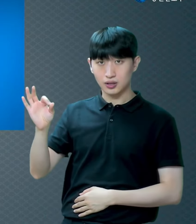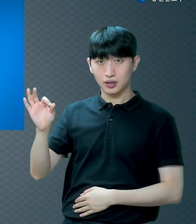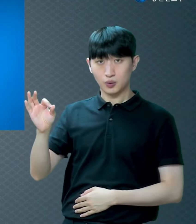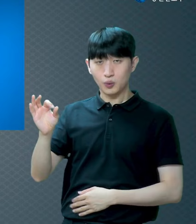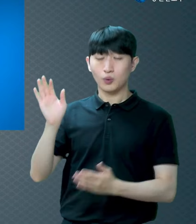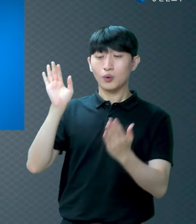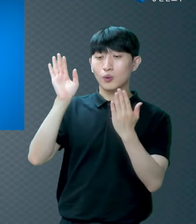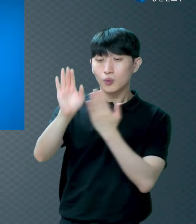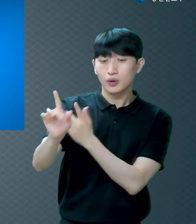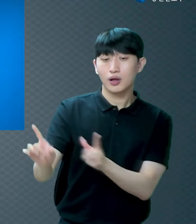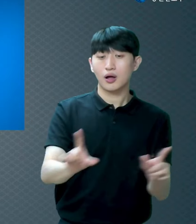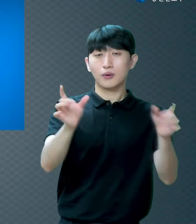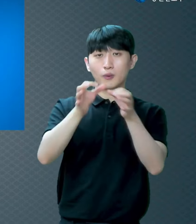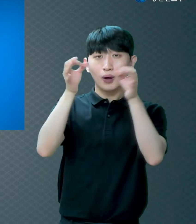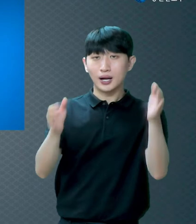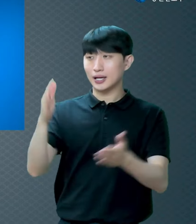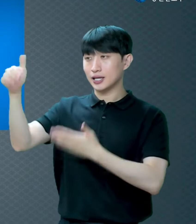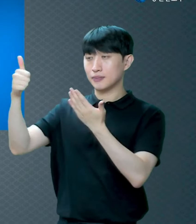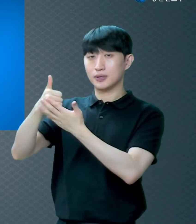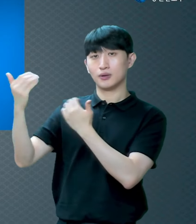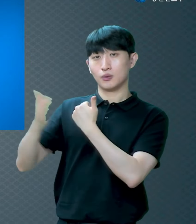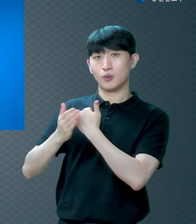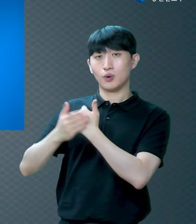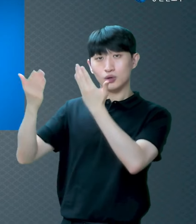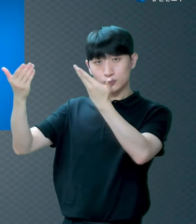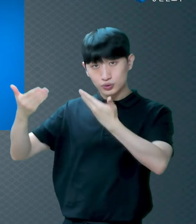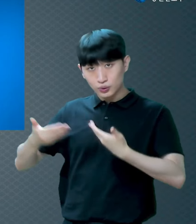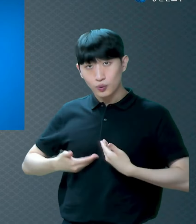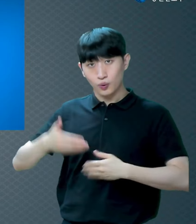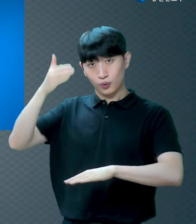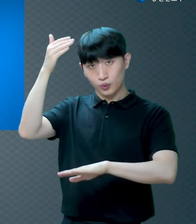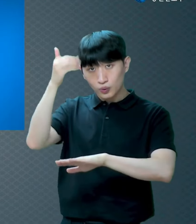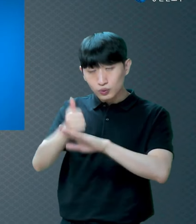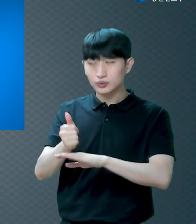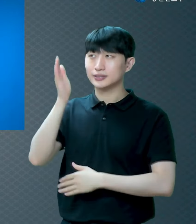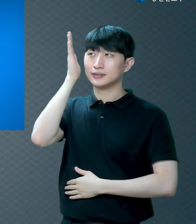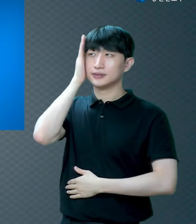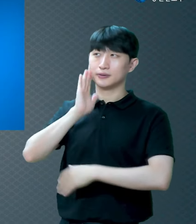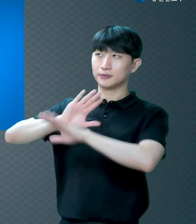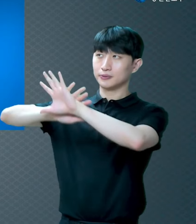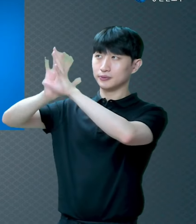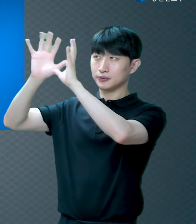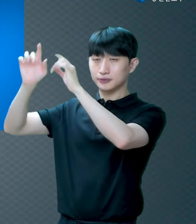도움 속에 살게 되고 결국 영원한 천국에서 우리는